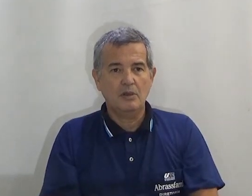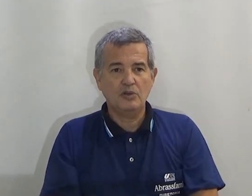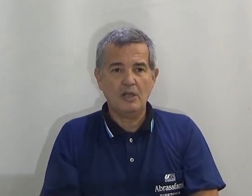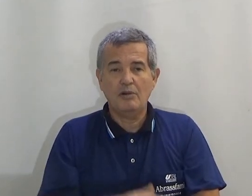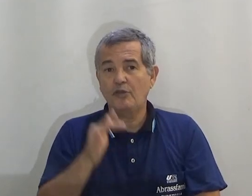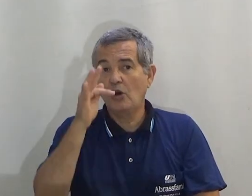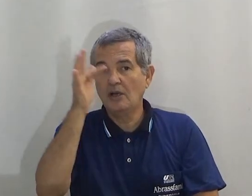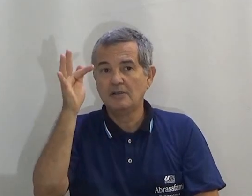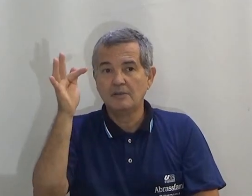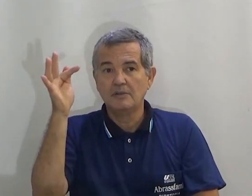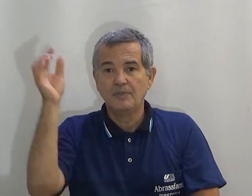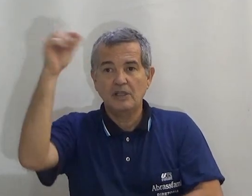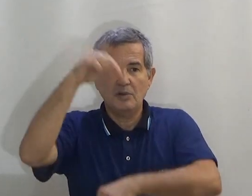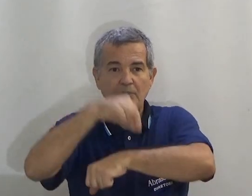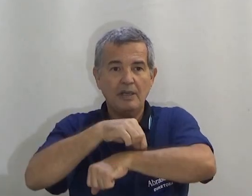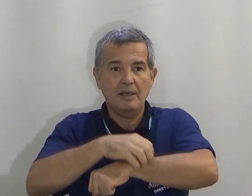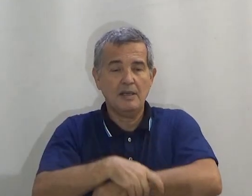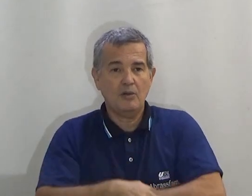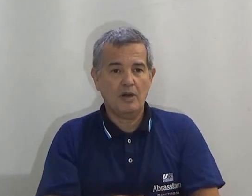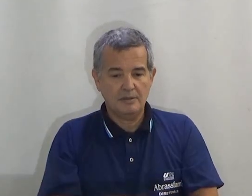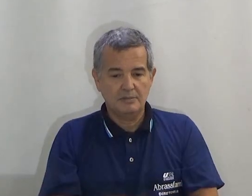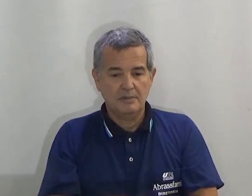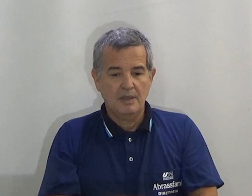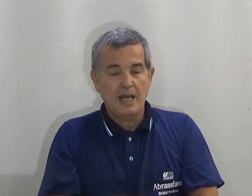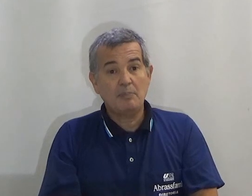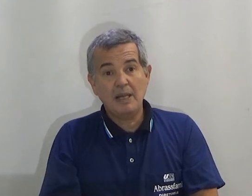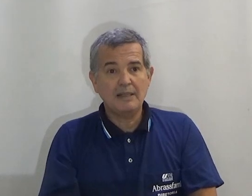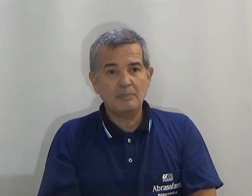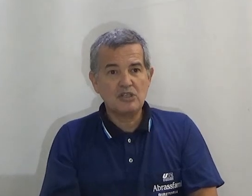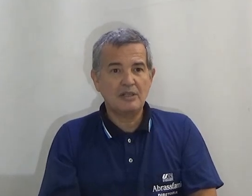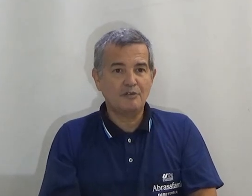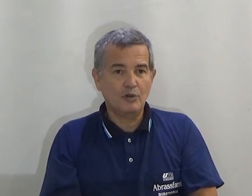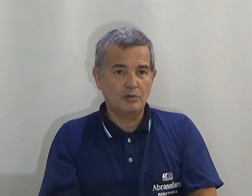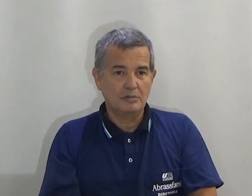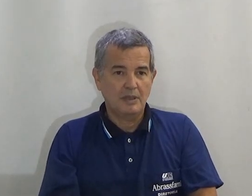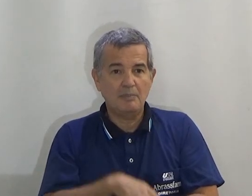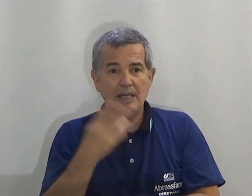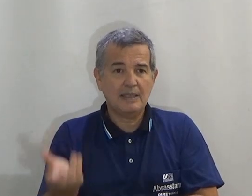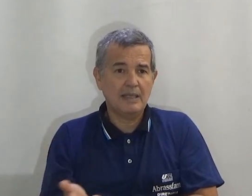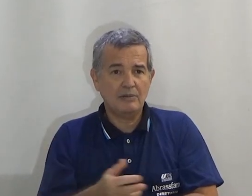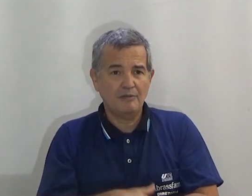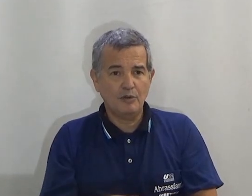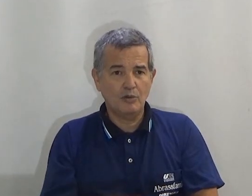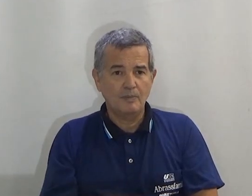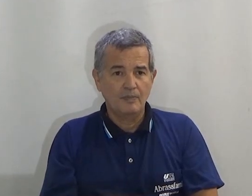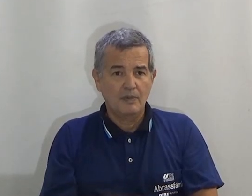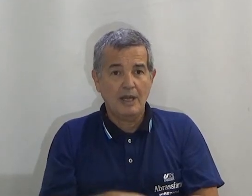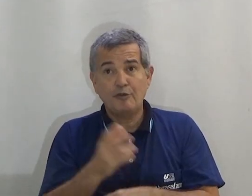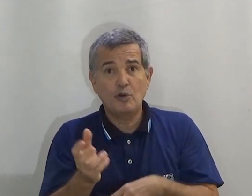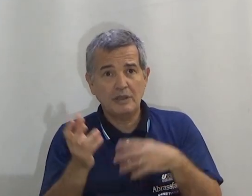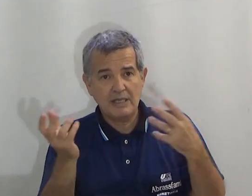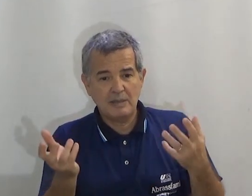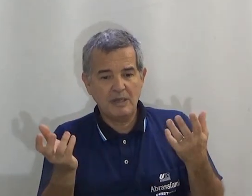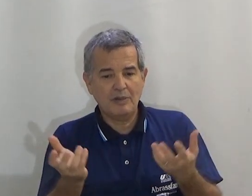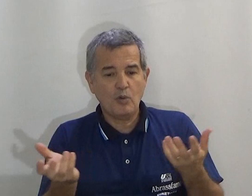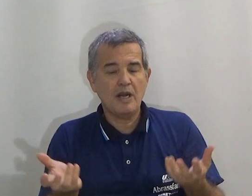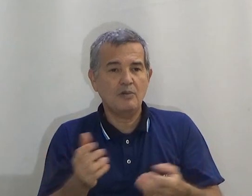Então eu tenho a flor, eu tenho a abelha. E agora? A abelha está beijando a flor. A abelha está dentro da flor. A